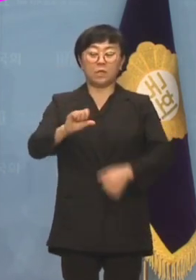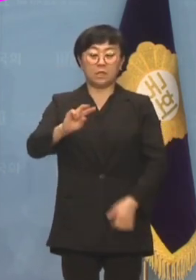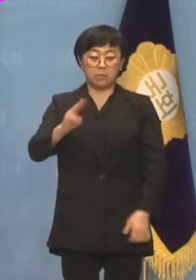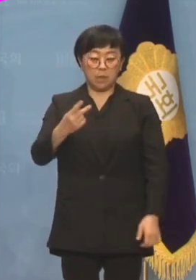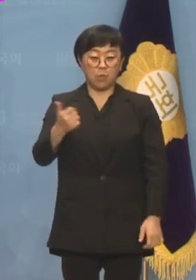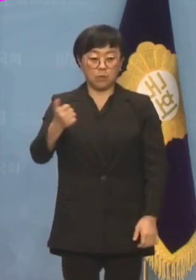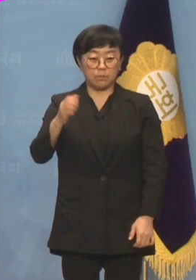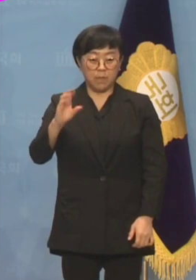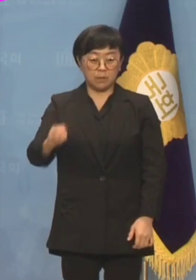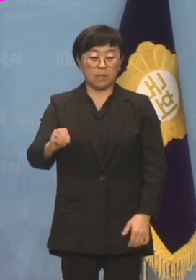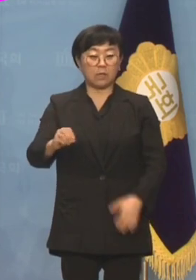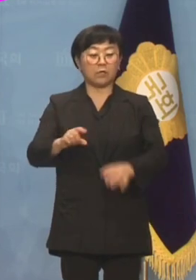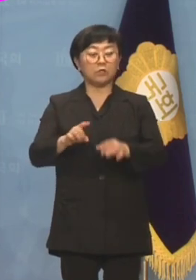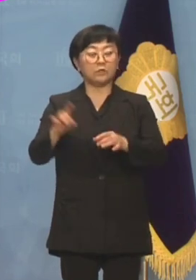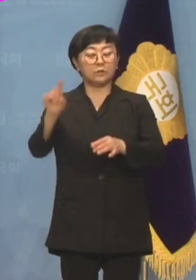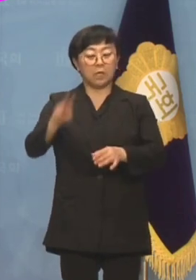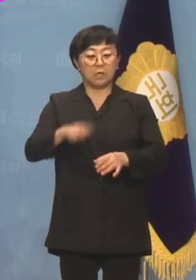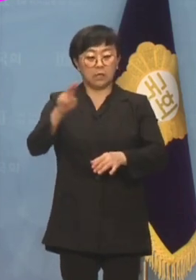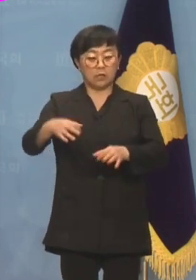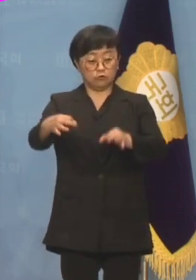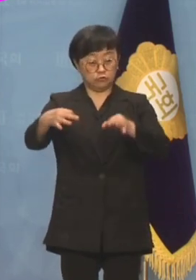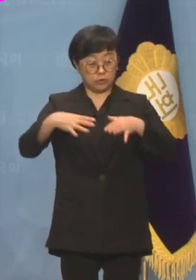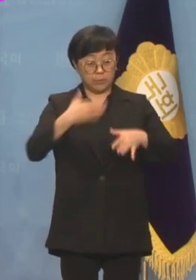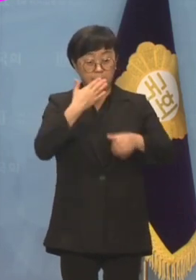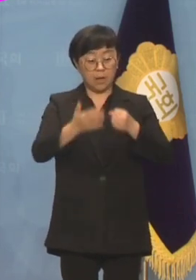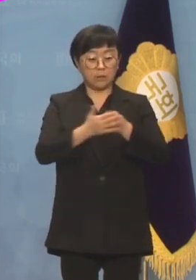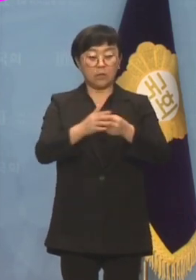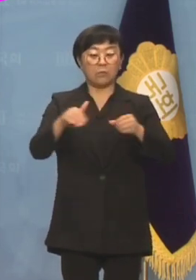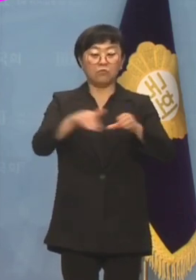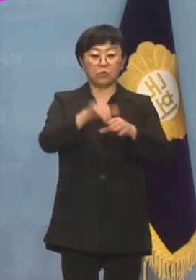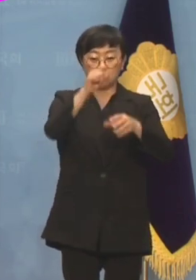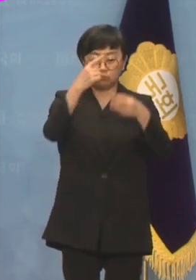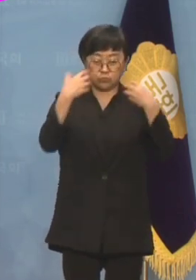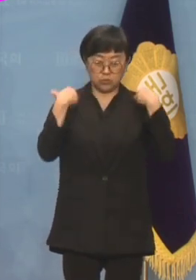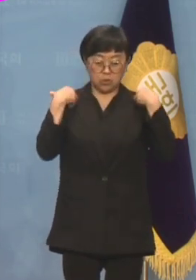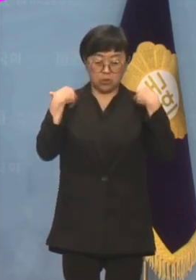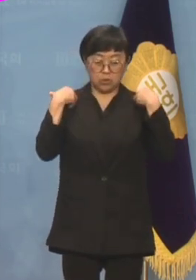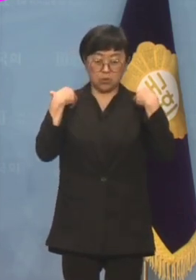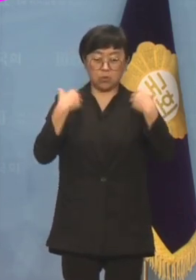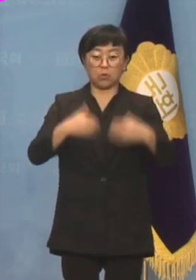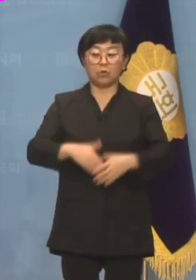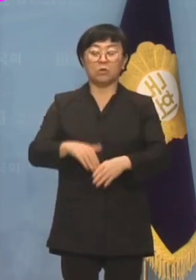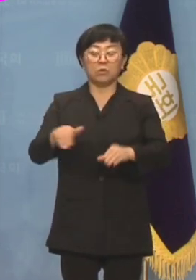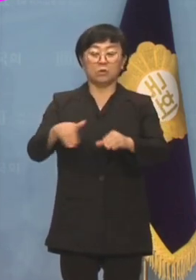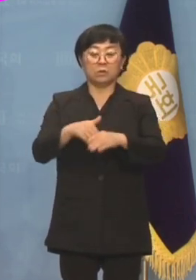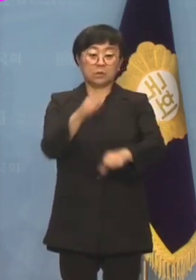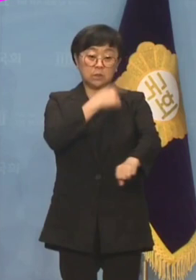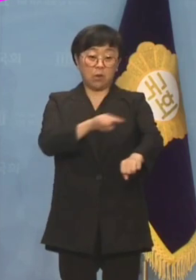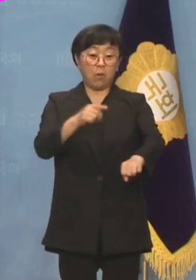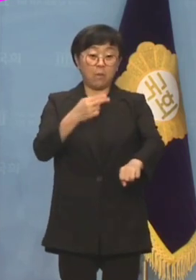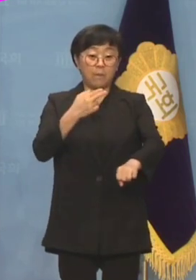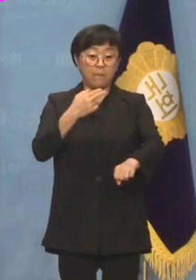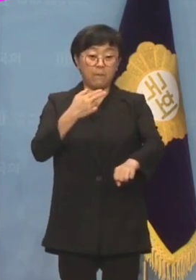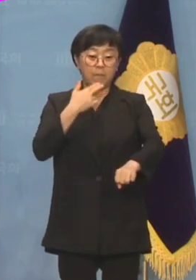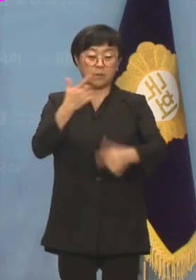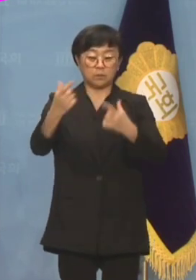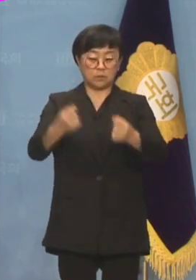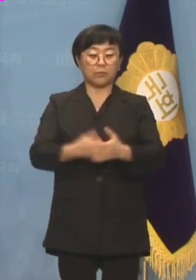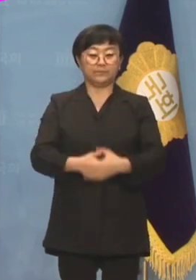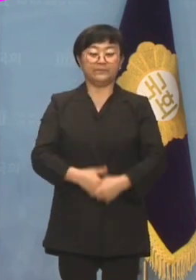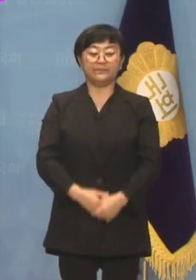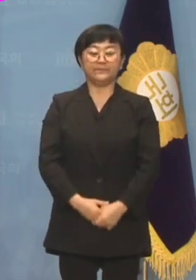,250만 달러의 투자를 받았는 것이 전부인 문정권은 무능 그 자체라 해도